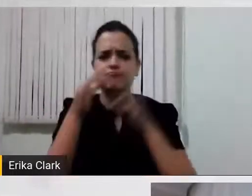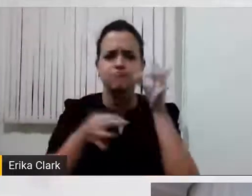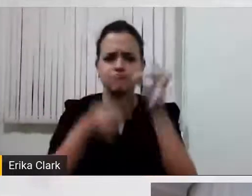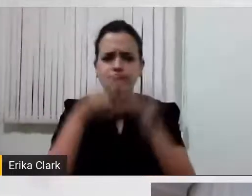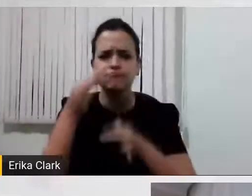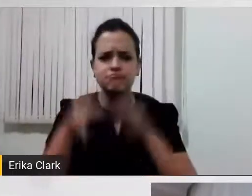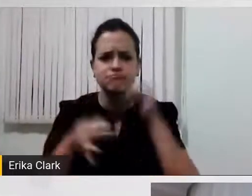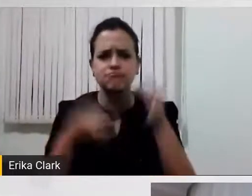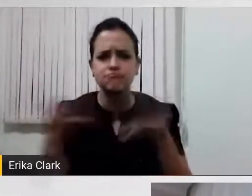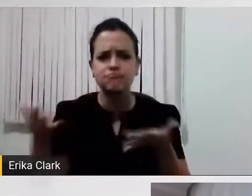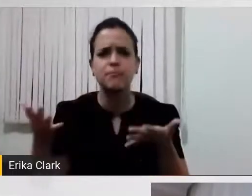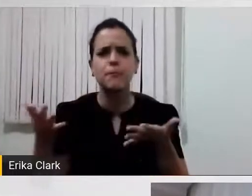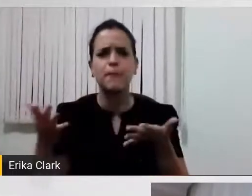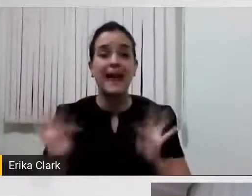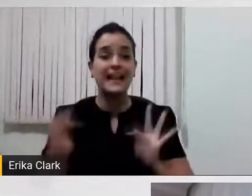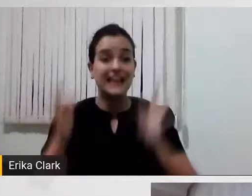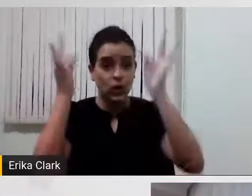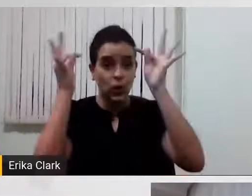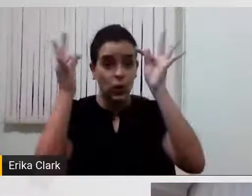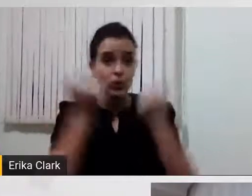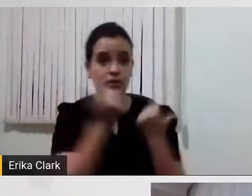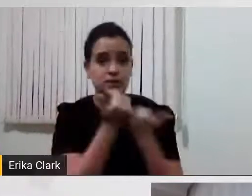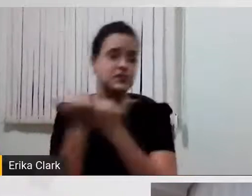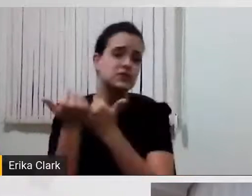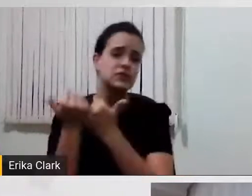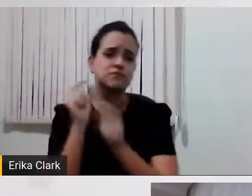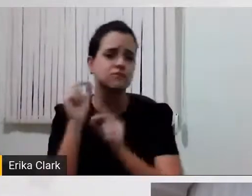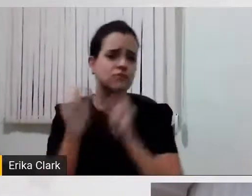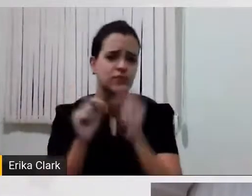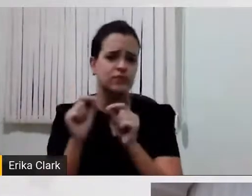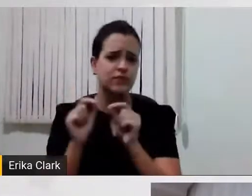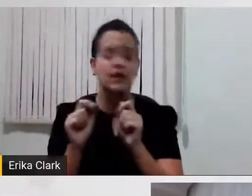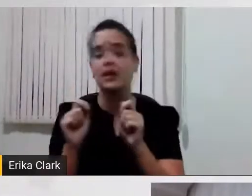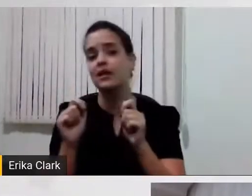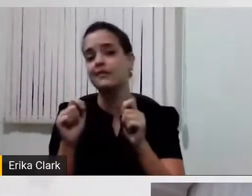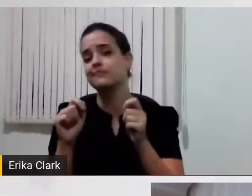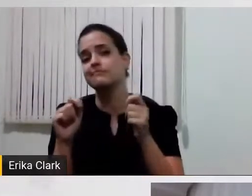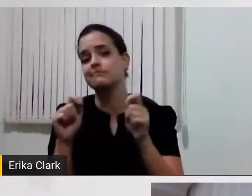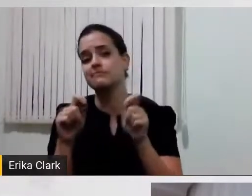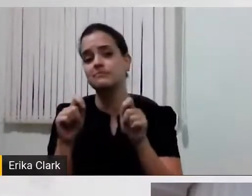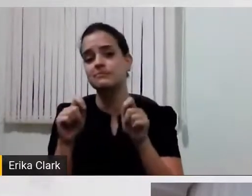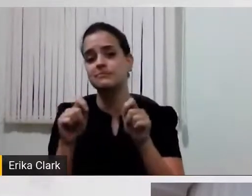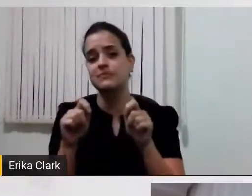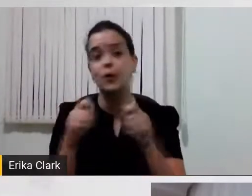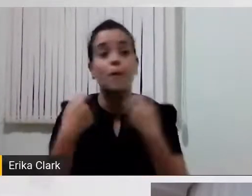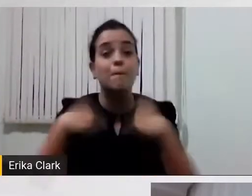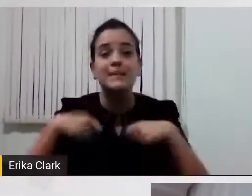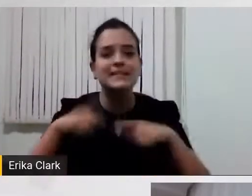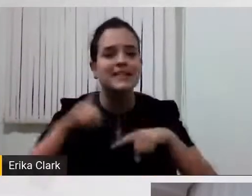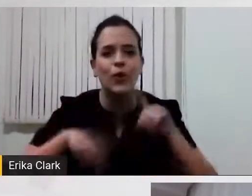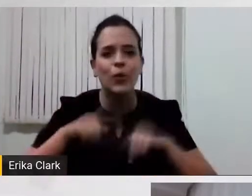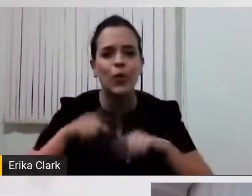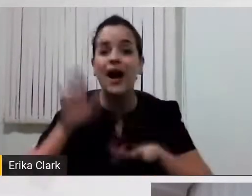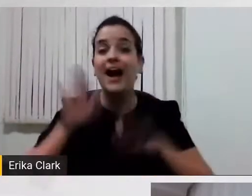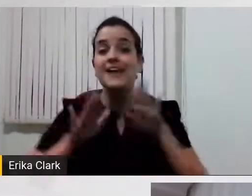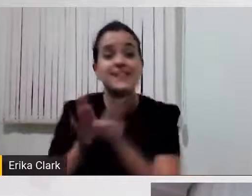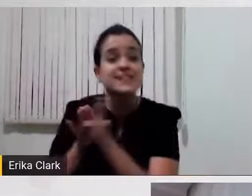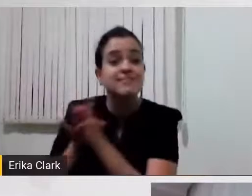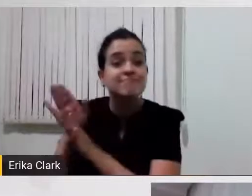assistiva, às vezes, é difícil de fazer, não precisa nem ter um recurso no meio, sabe? É uma forma de fazer que dá